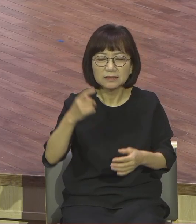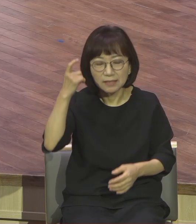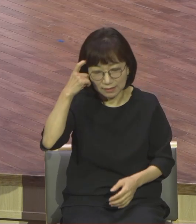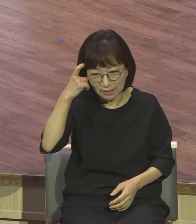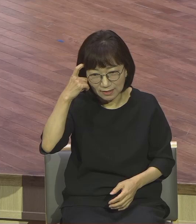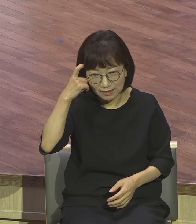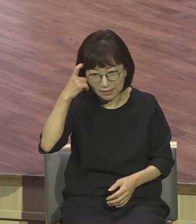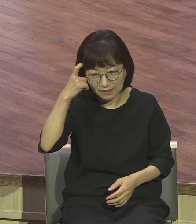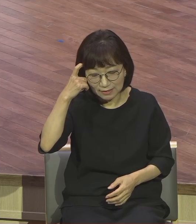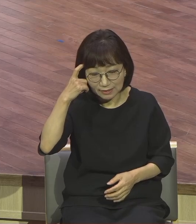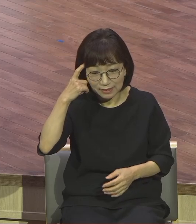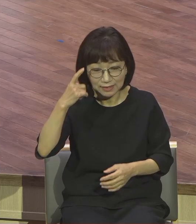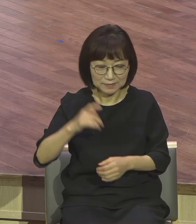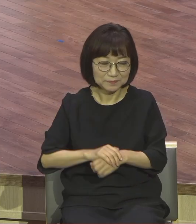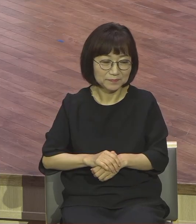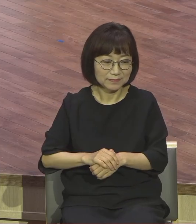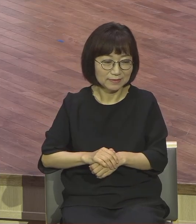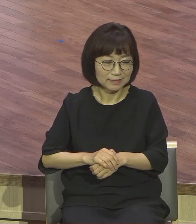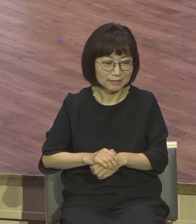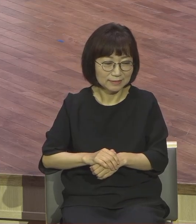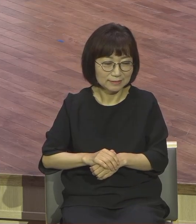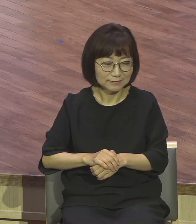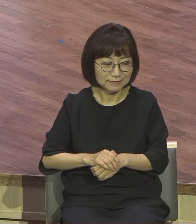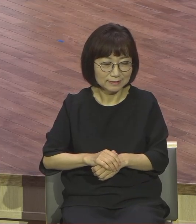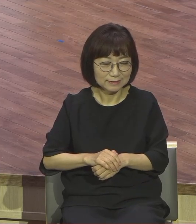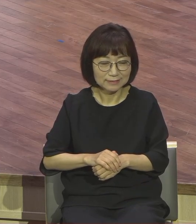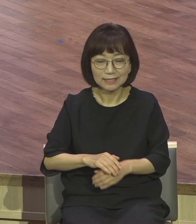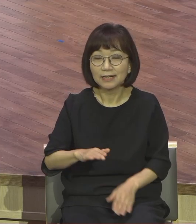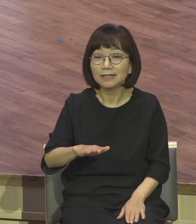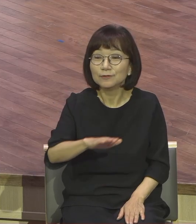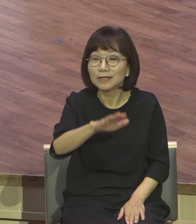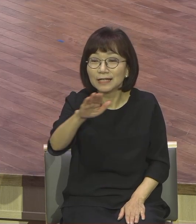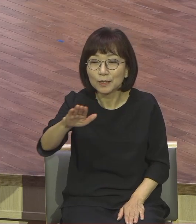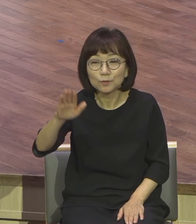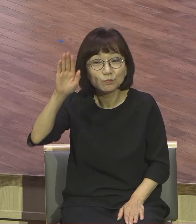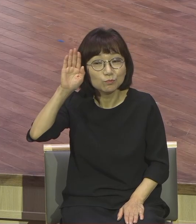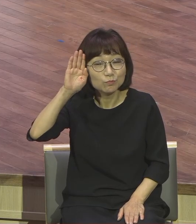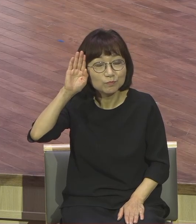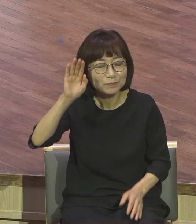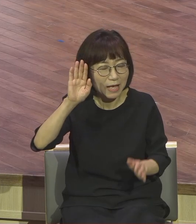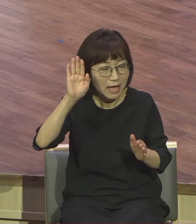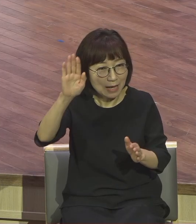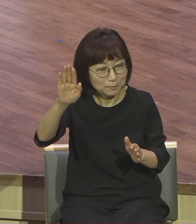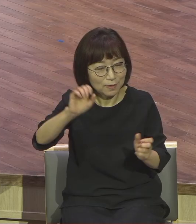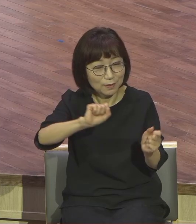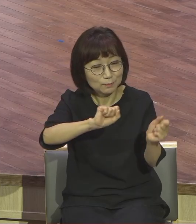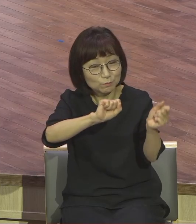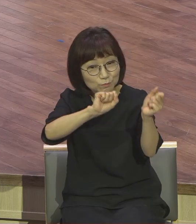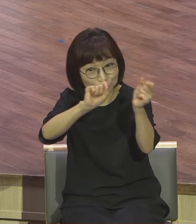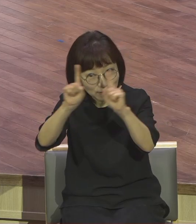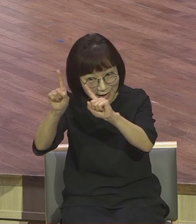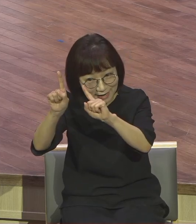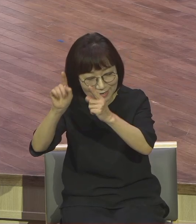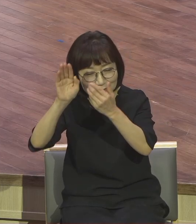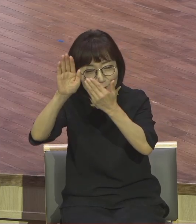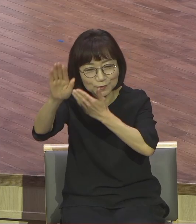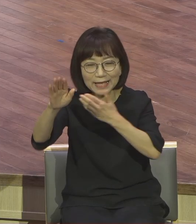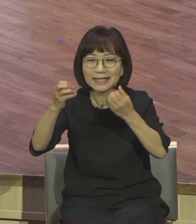안된다. 부활 이후에 우리는요. 새로운 질서가 시작됩니다. 새로운 질서